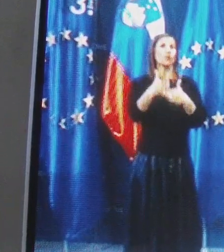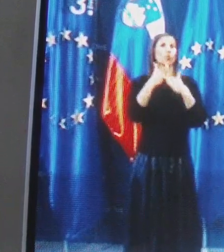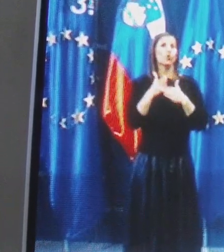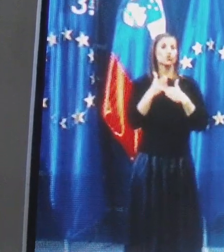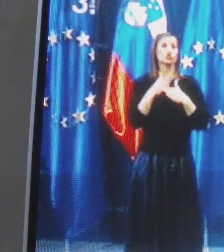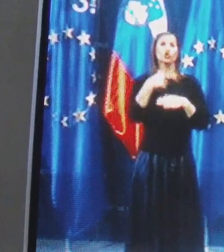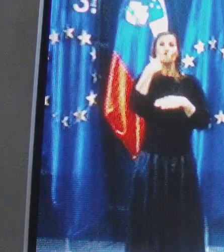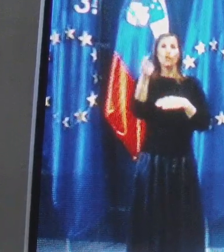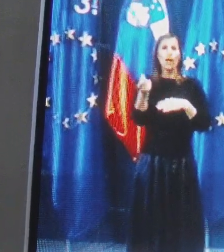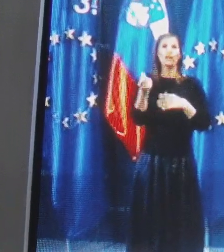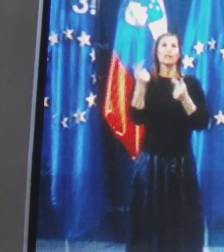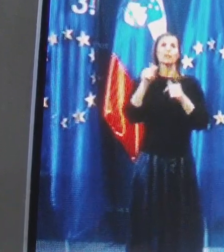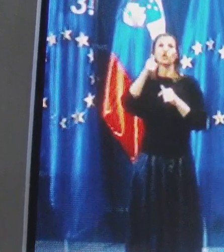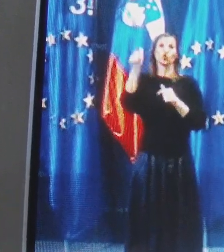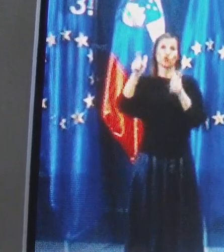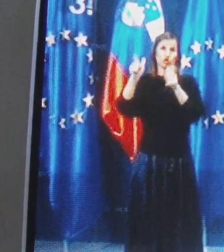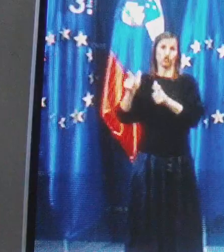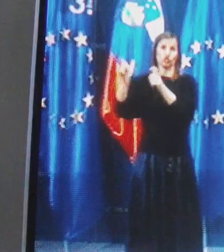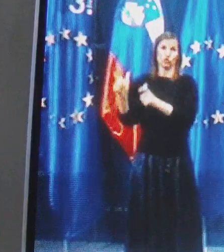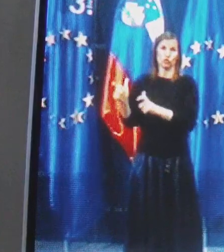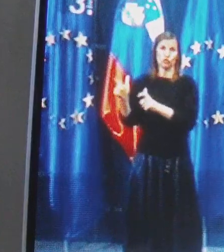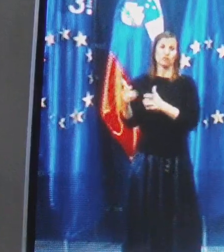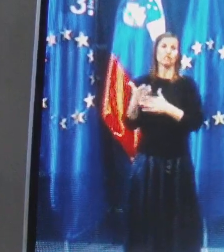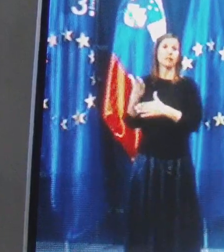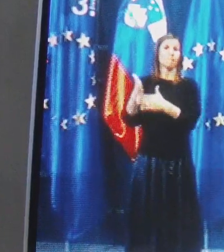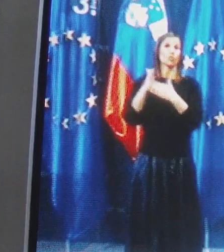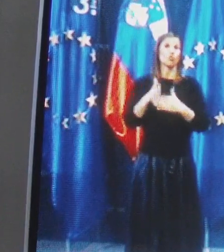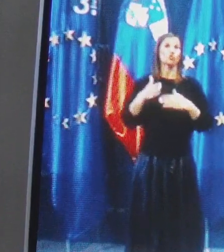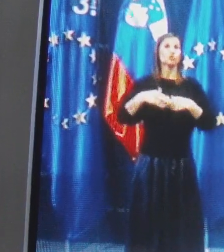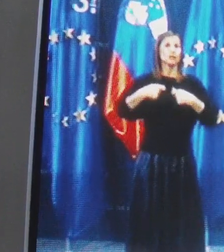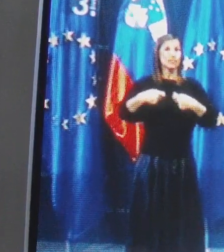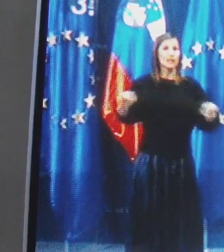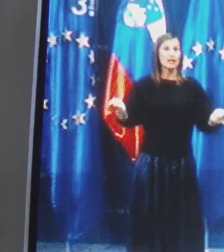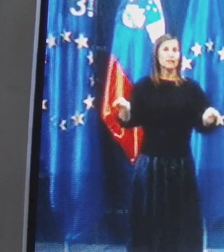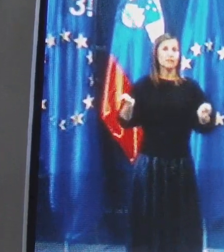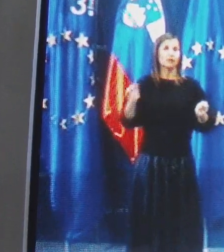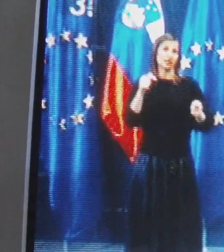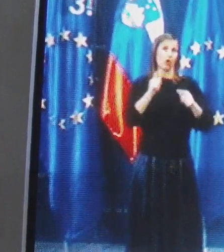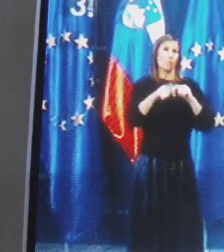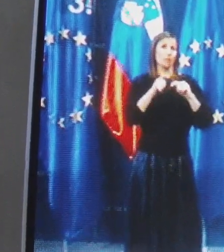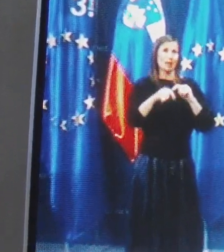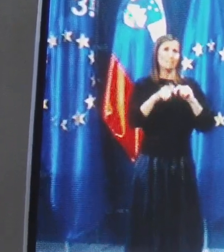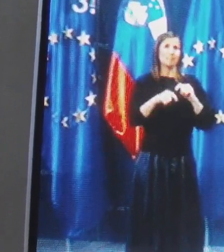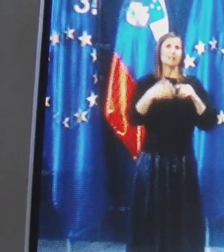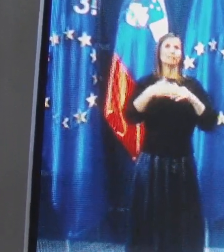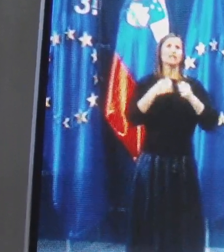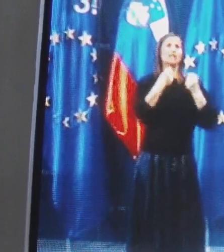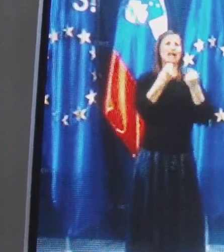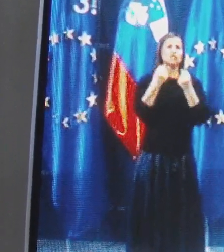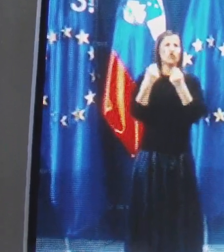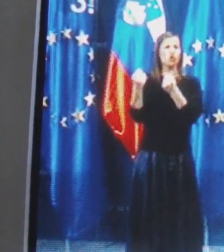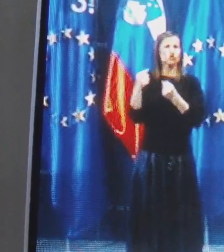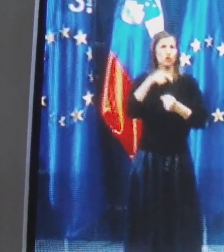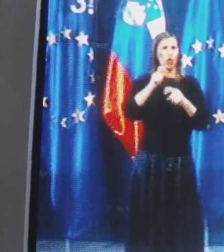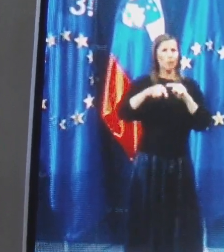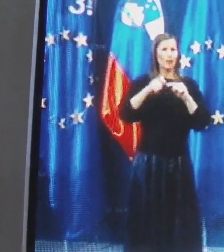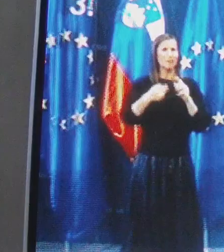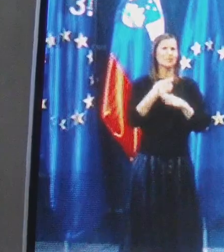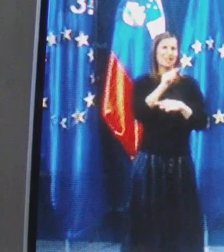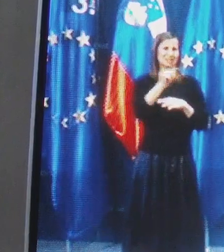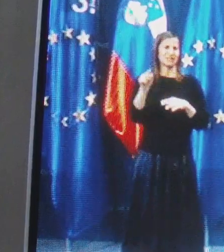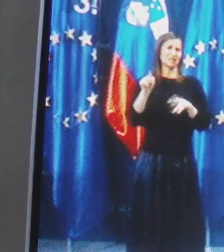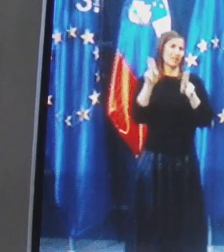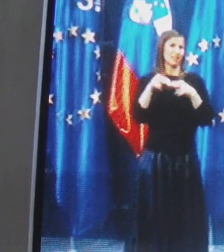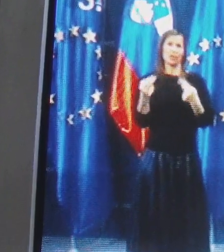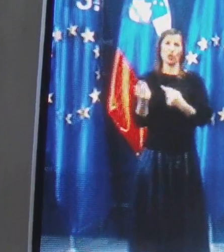zunanjih ali pa bomo nekako druh inštitucij za pomoč pri delitvi teh opreme in pri razvozu te opreme za tiste, ki seveda